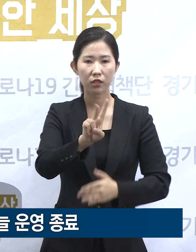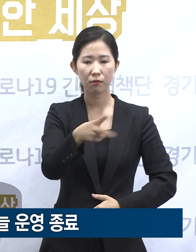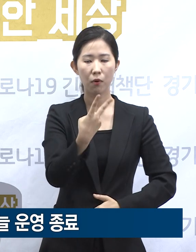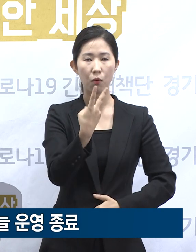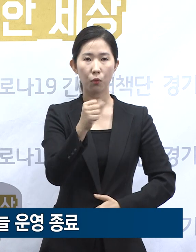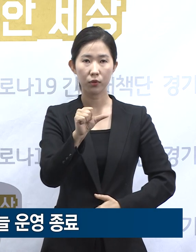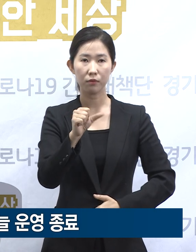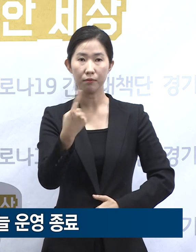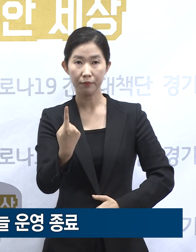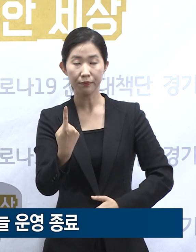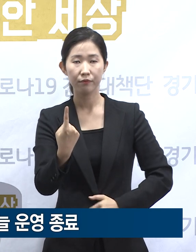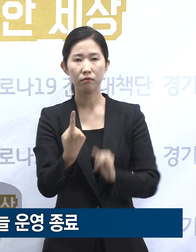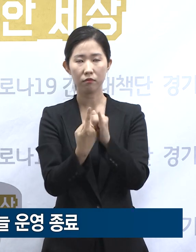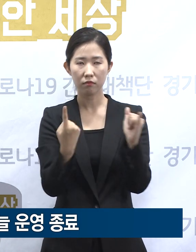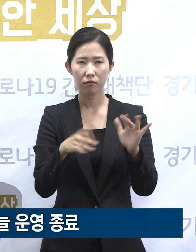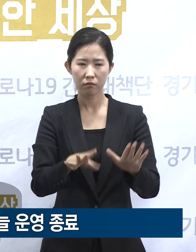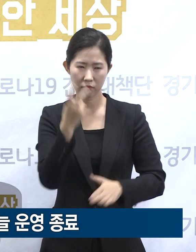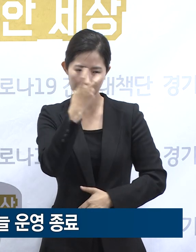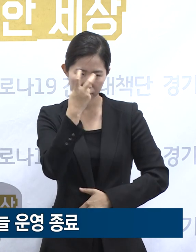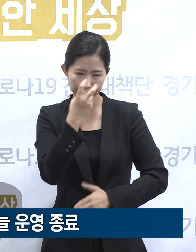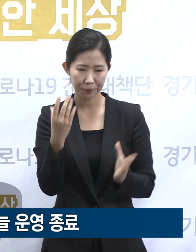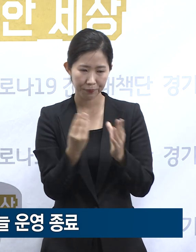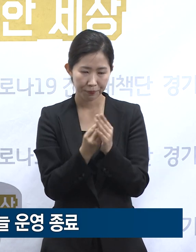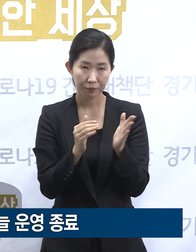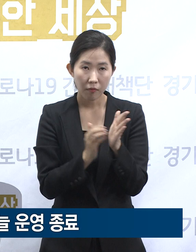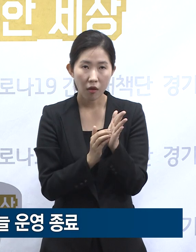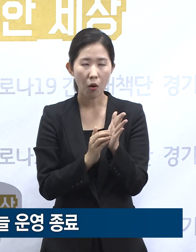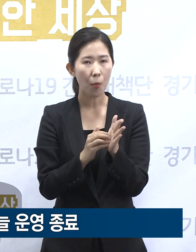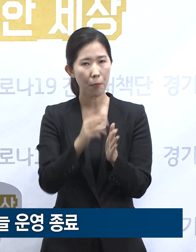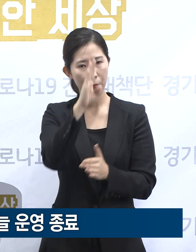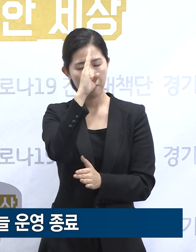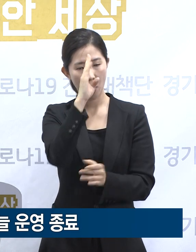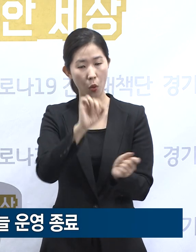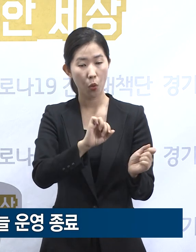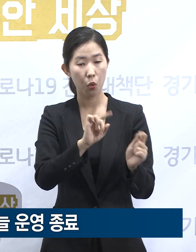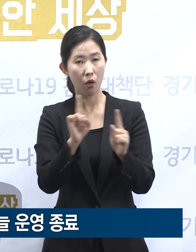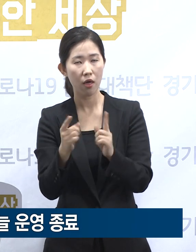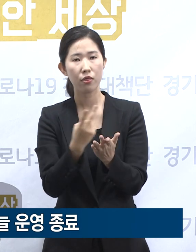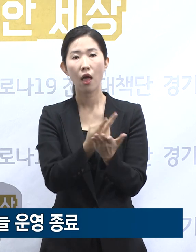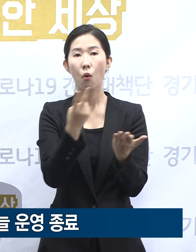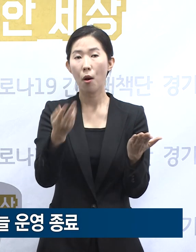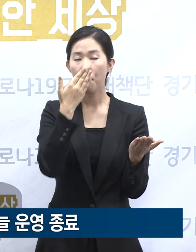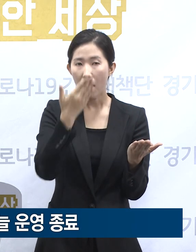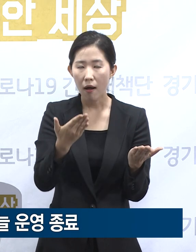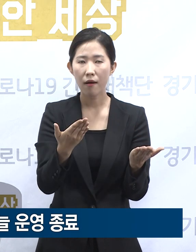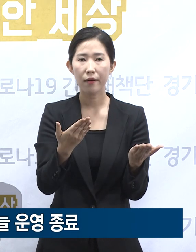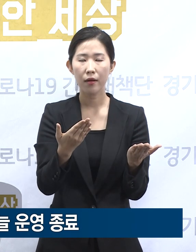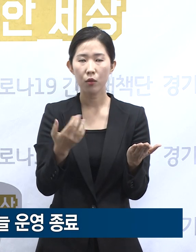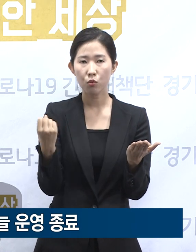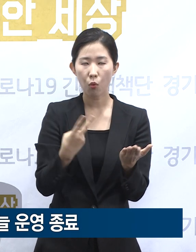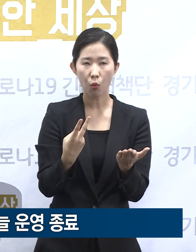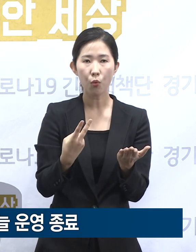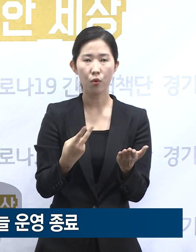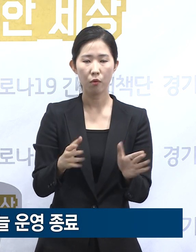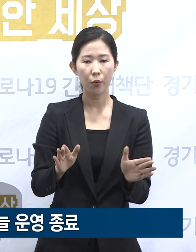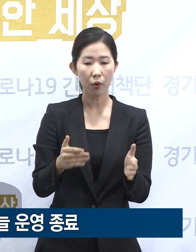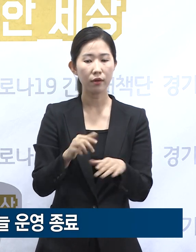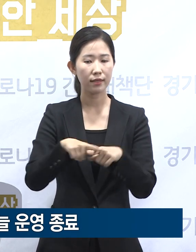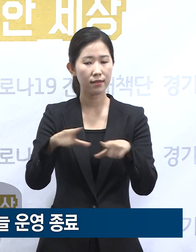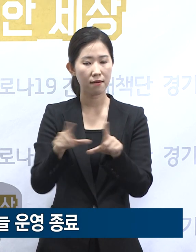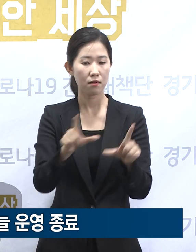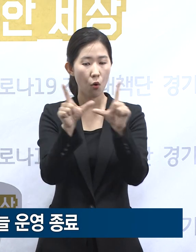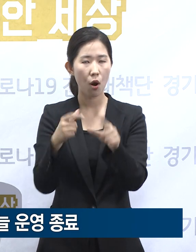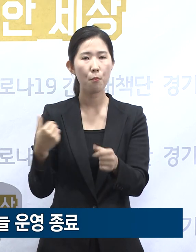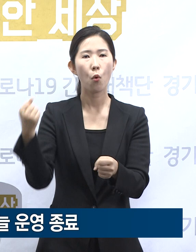의학적 수치가 완료되고 임상 증상이 호전되어 퇴원이 가능한 경증 환자의 치료와 일상으로의 복귀를 도왔습니다.